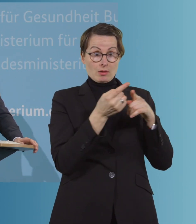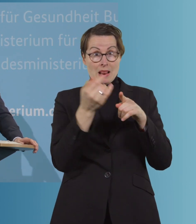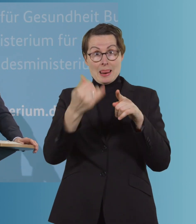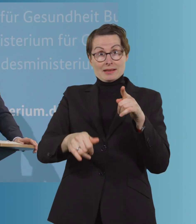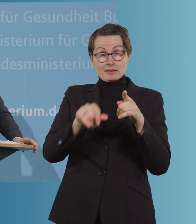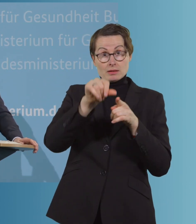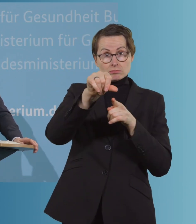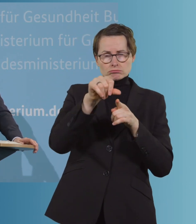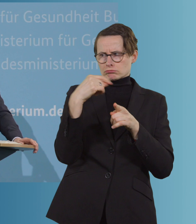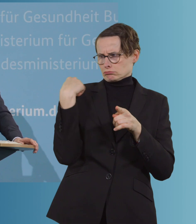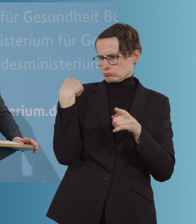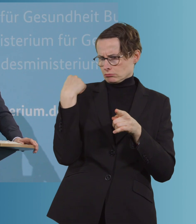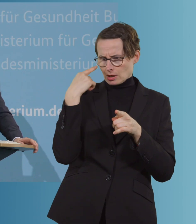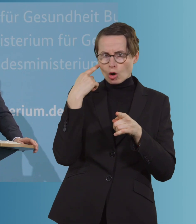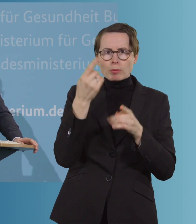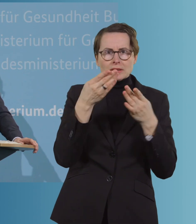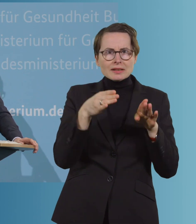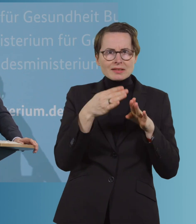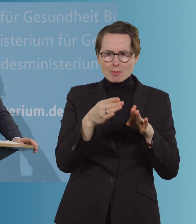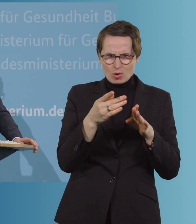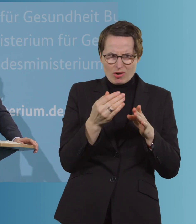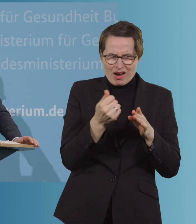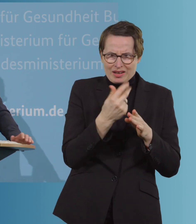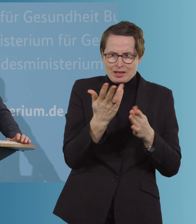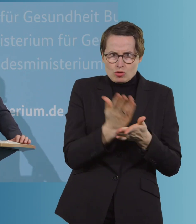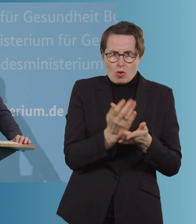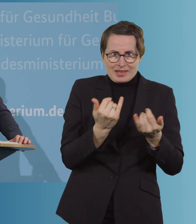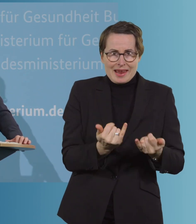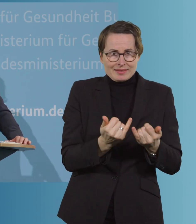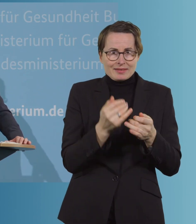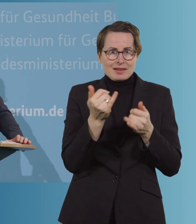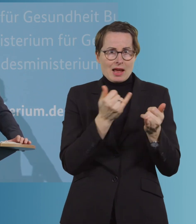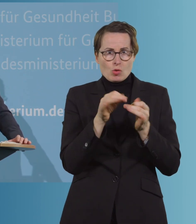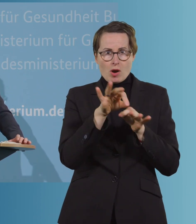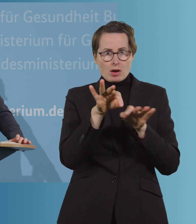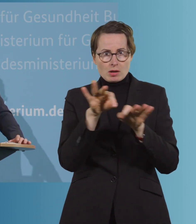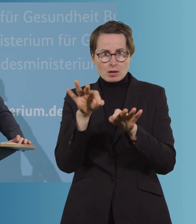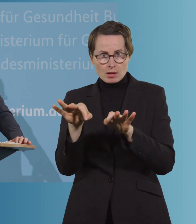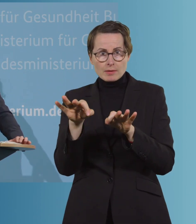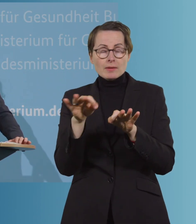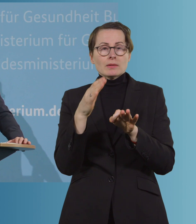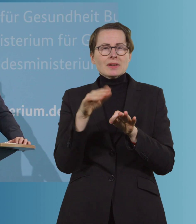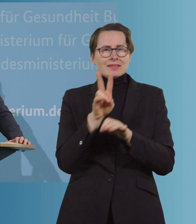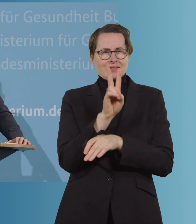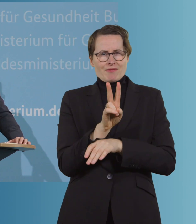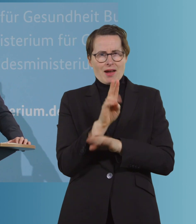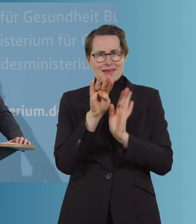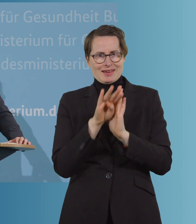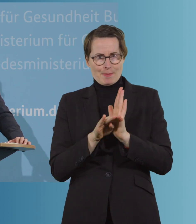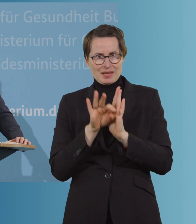oder ich glaube sogar einige finden jetzt sogar noch Anfang, aber einige wenige dieses Jahres statt. Es gab zwei Hauptauszahlungstermine für die Prämie in der